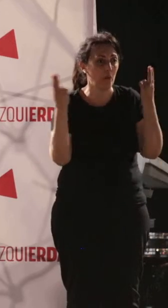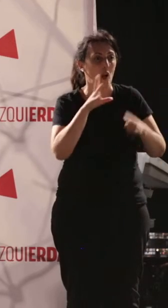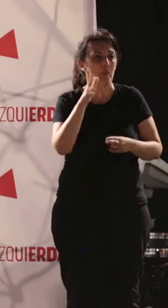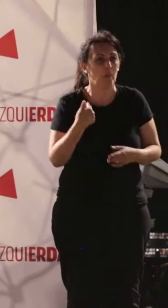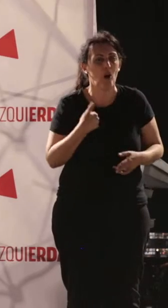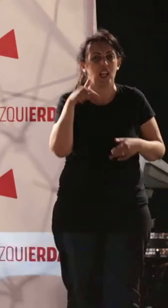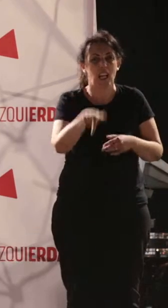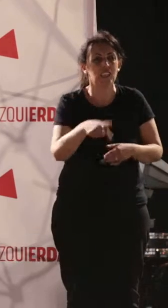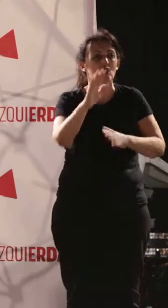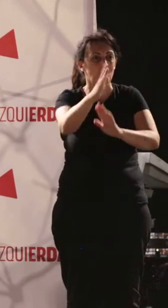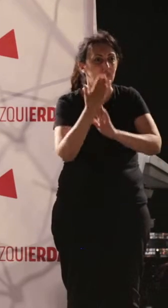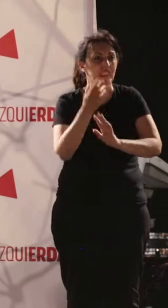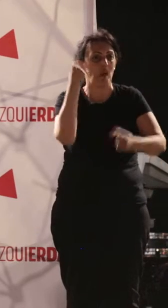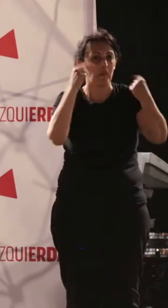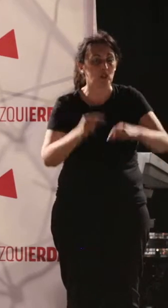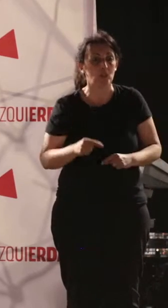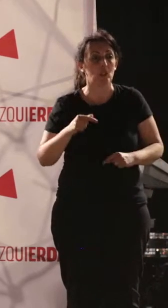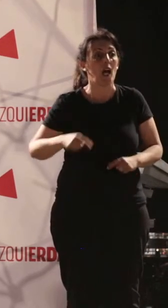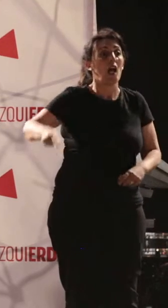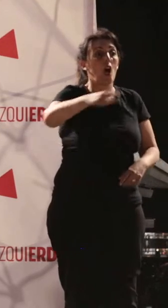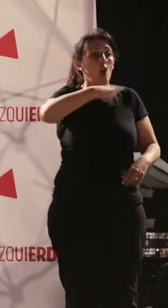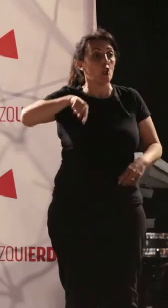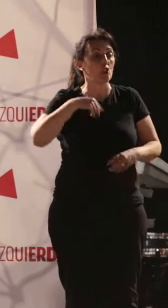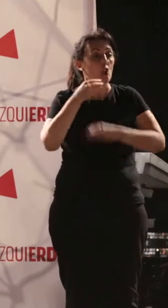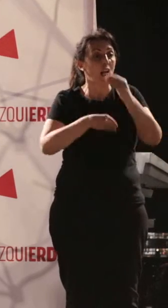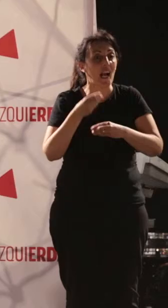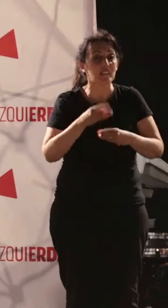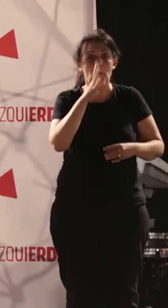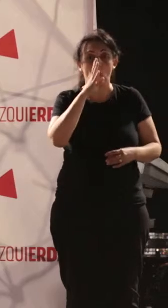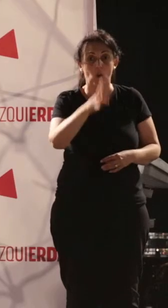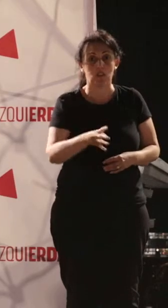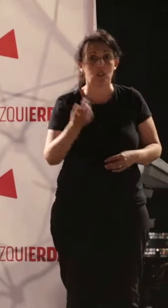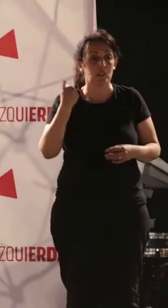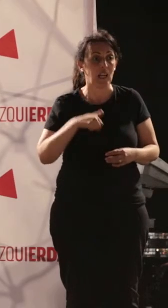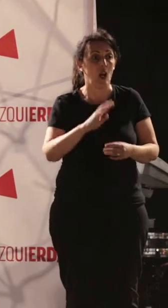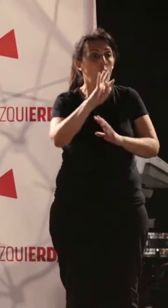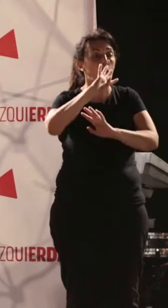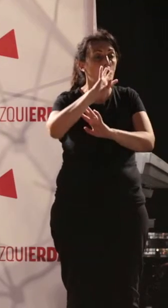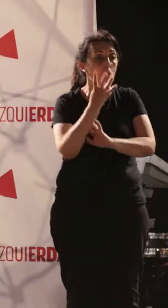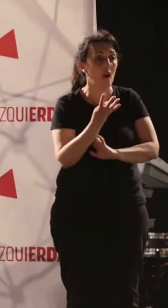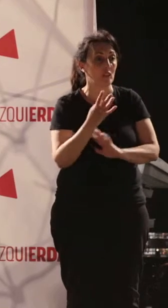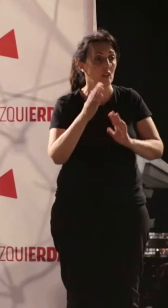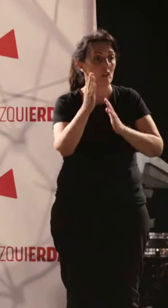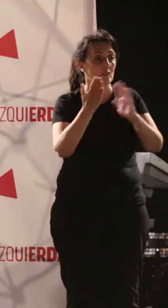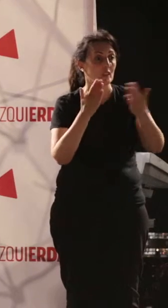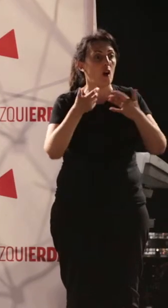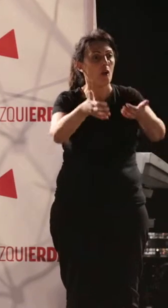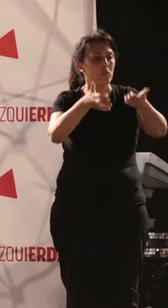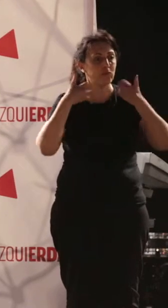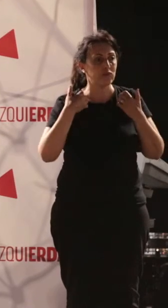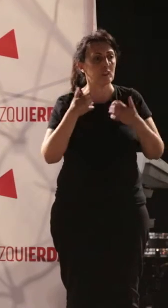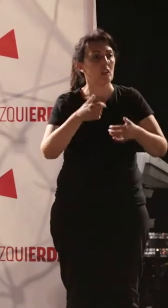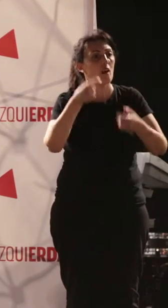enseñan los presupuestos. ¿Y nosotros qué hacemos en estos cuatro años? Cuatro presupuestos. Cuatro presupuestos aprobados, con